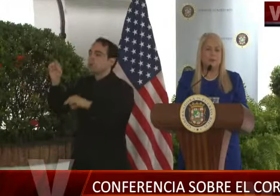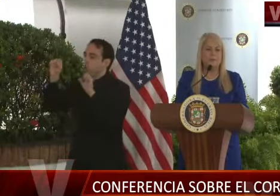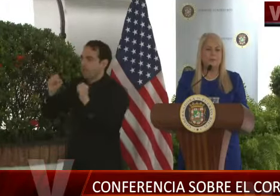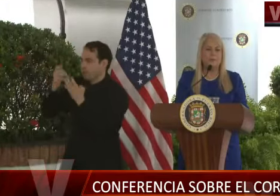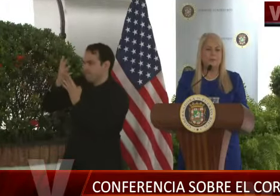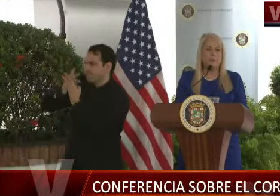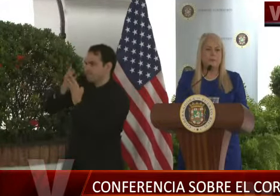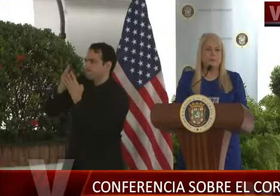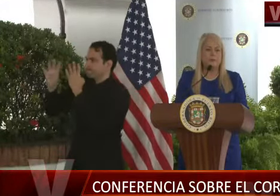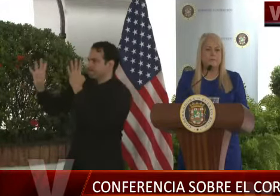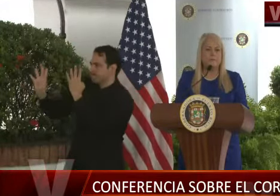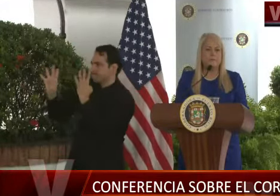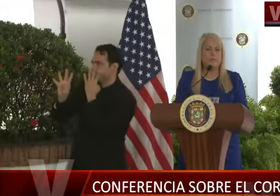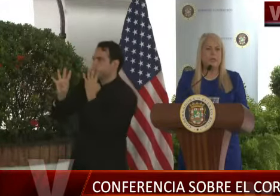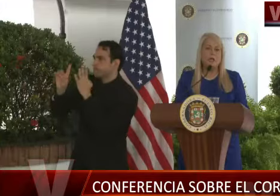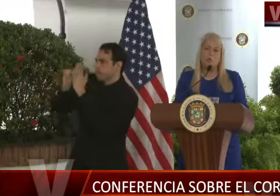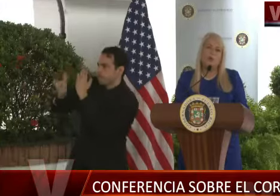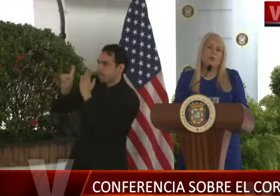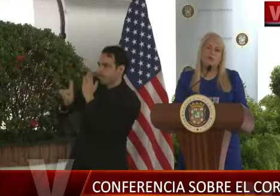cernimiento.